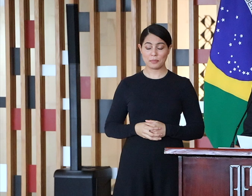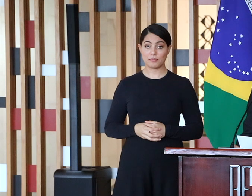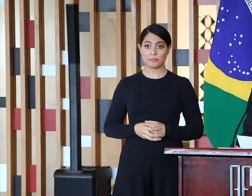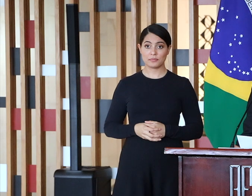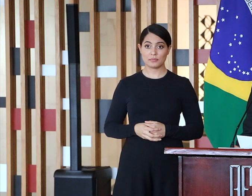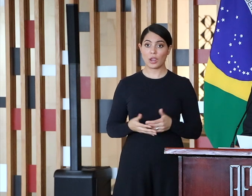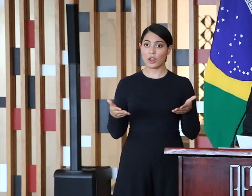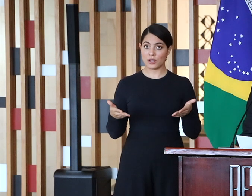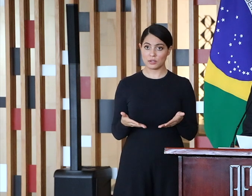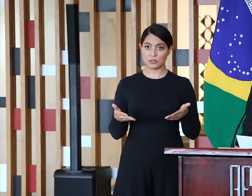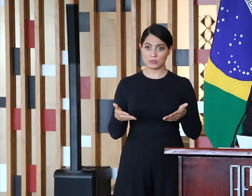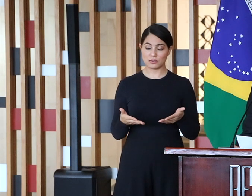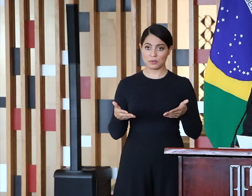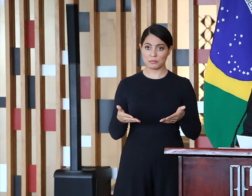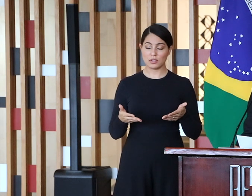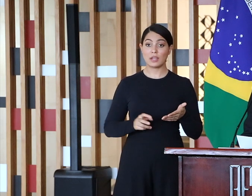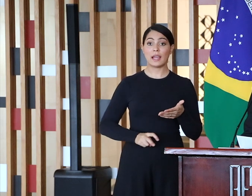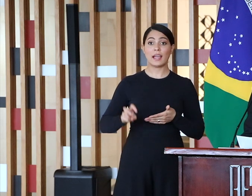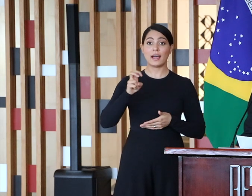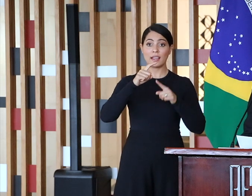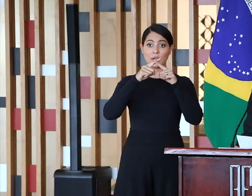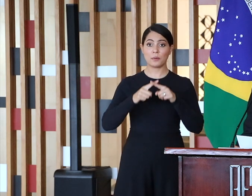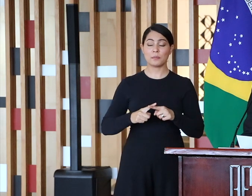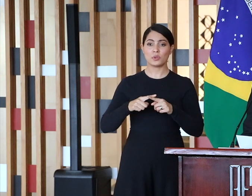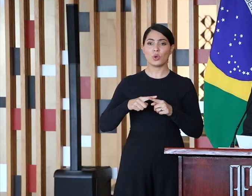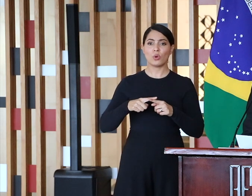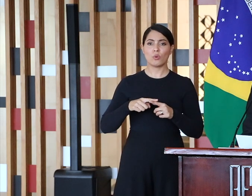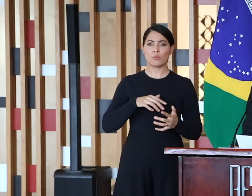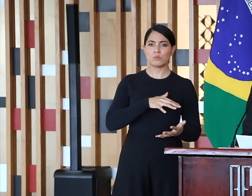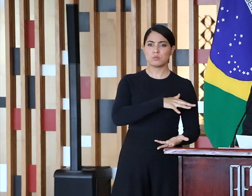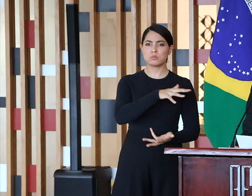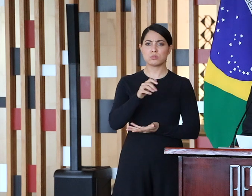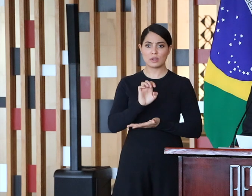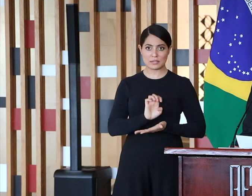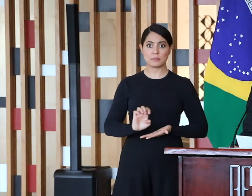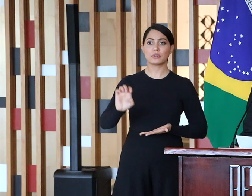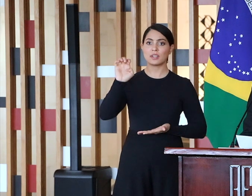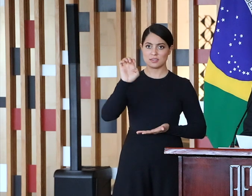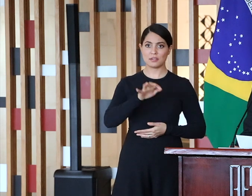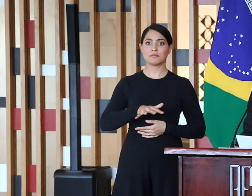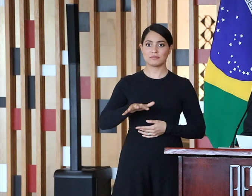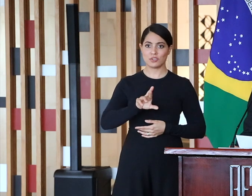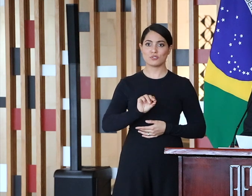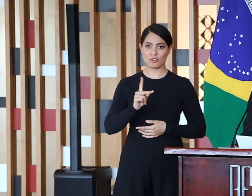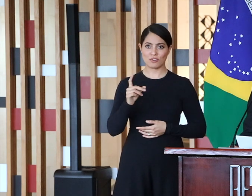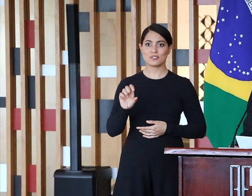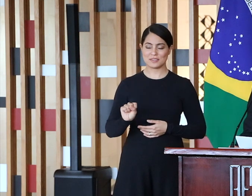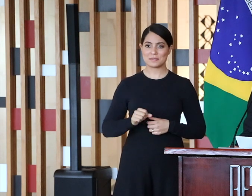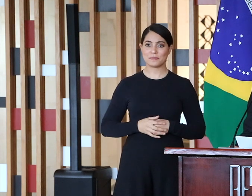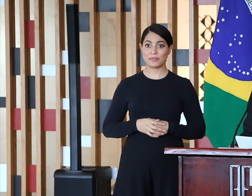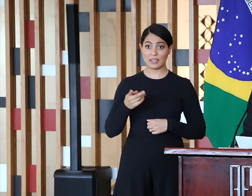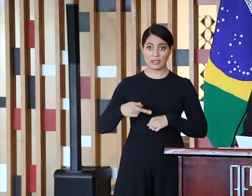quando o segmento ocupa a quinta posição como o maior produtor e exportador mundial. E hoje, o Brasil